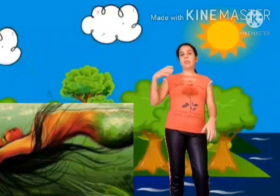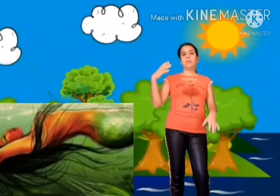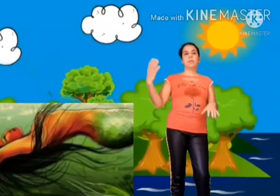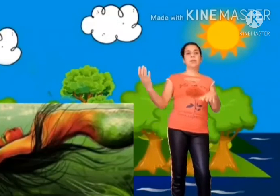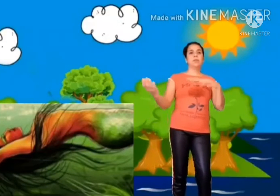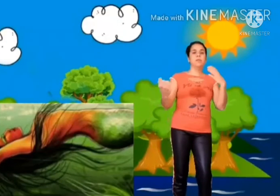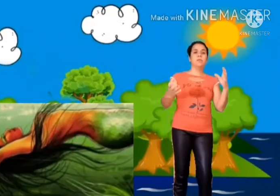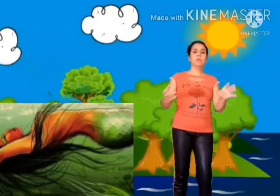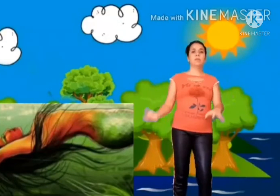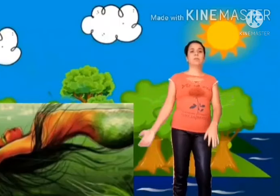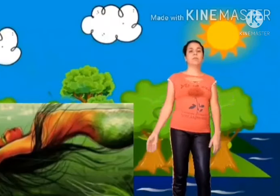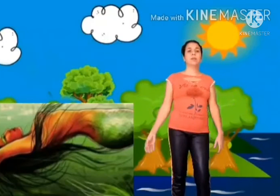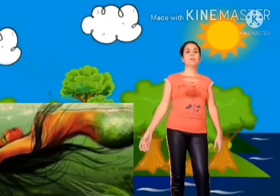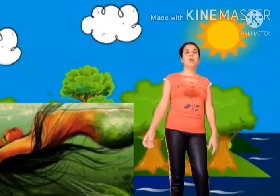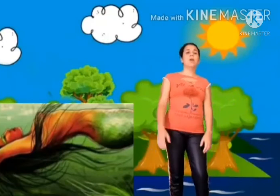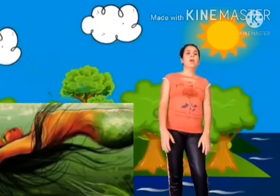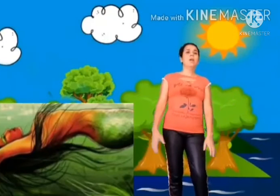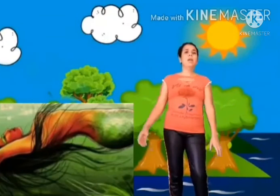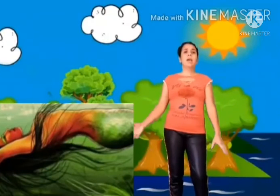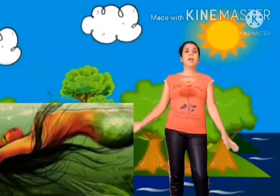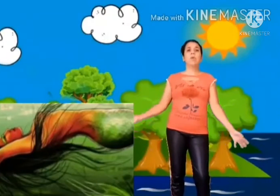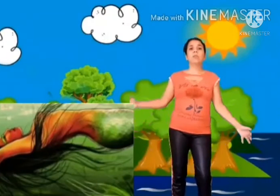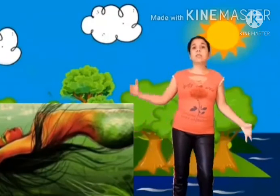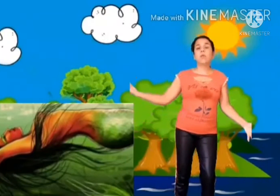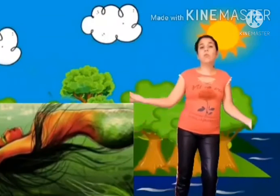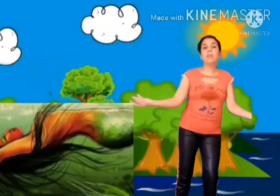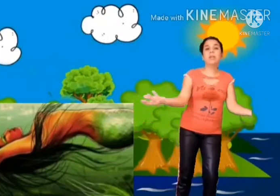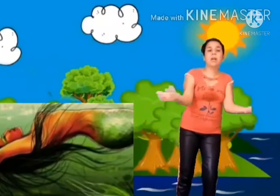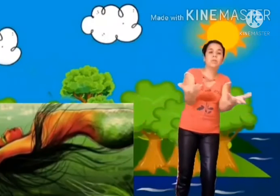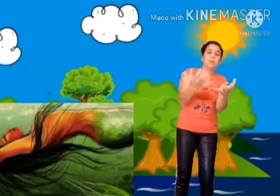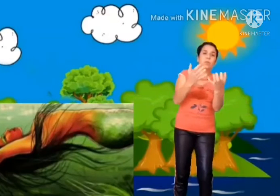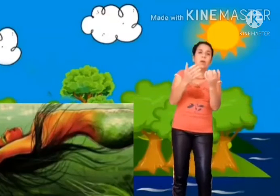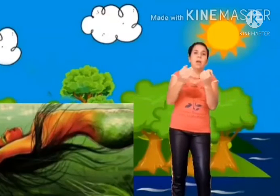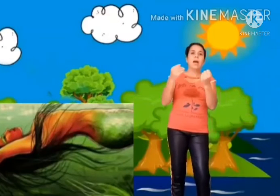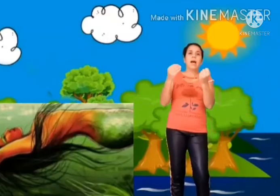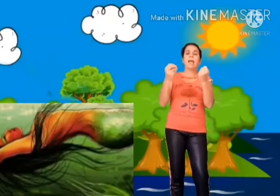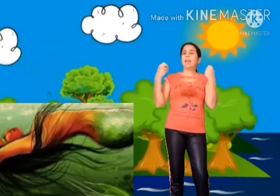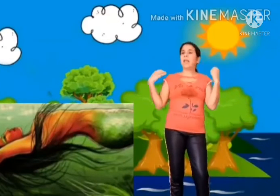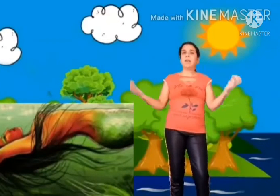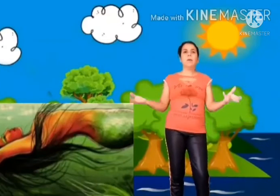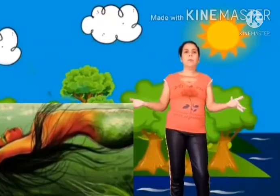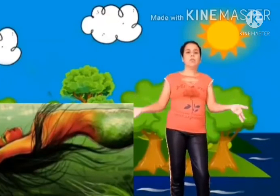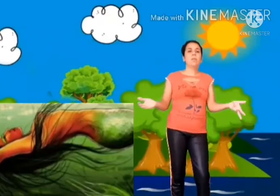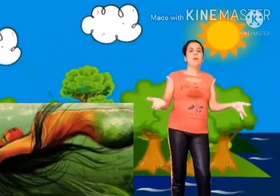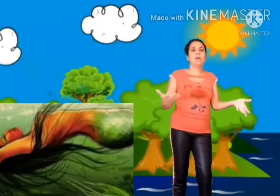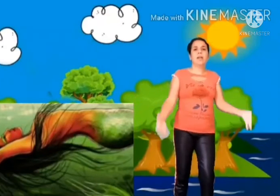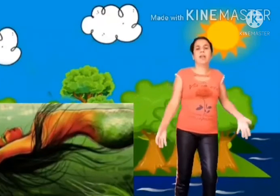se afundando, afundando, afundando. E aí, aconteceu um encanto. Aquela guerreira não podia morrer daquela